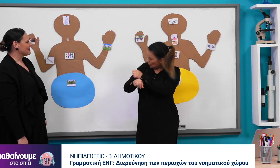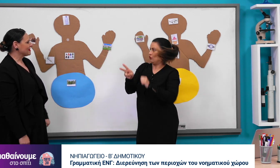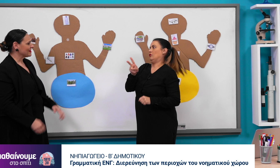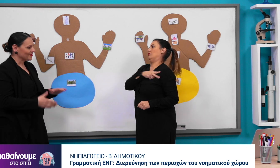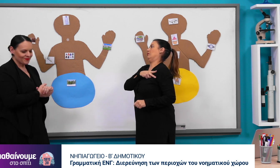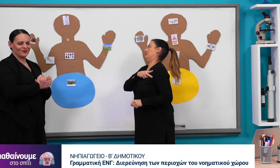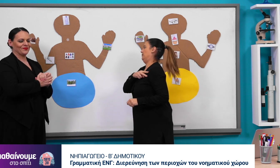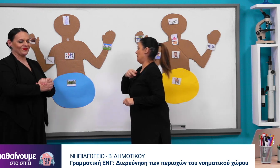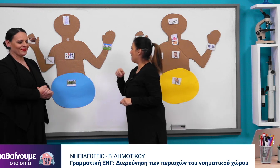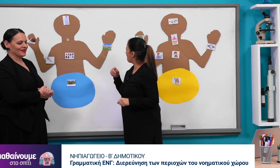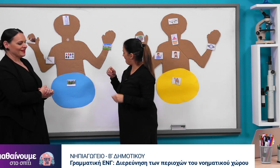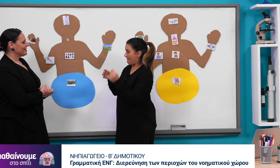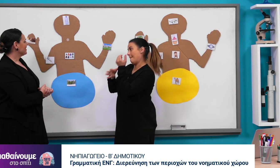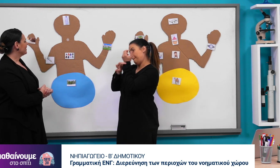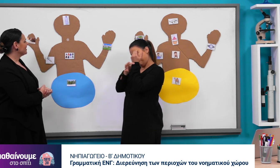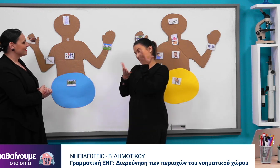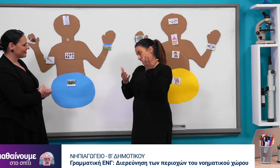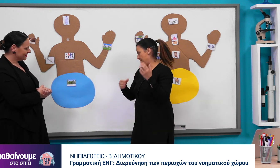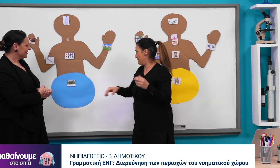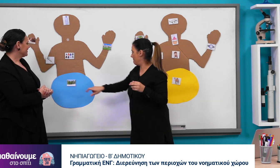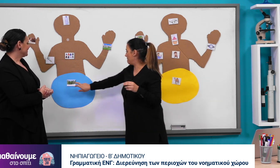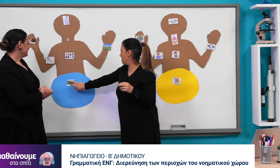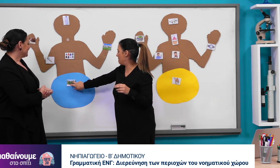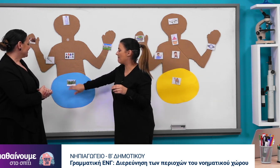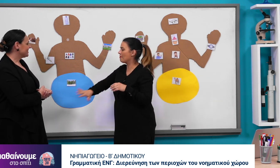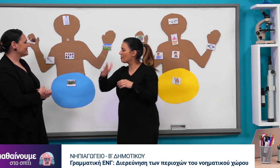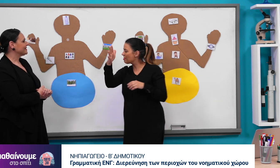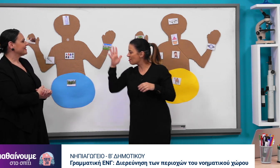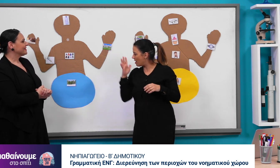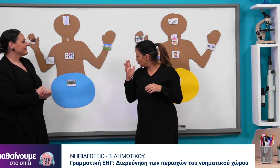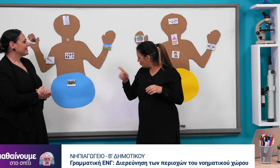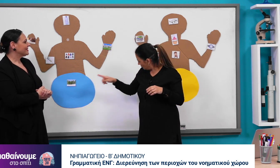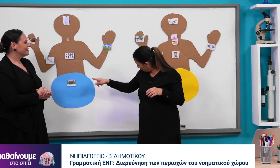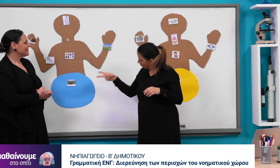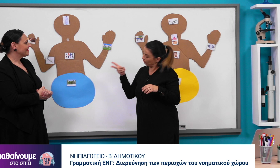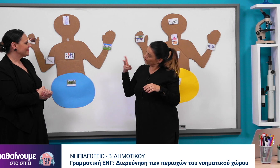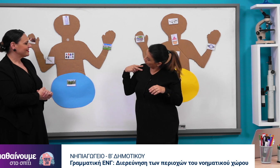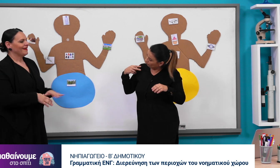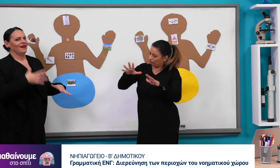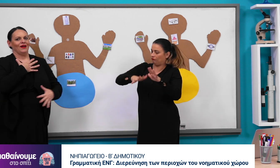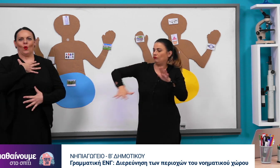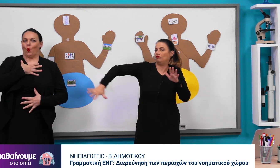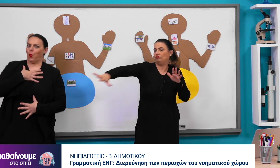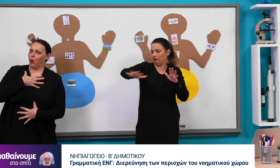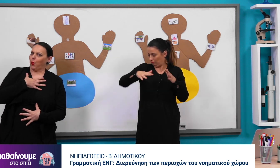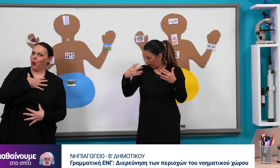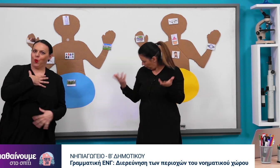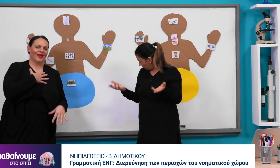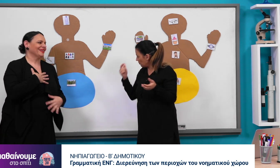Το ποδόσφαιρο σωστά, στον καρπό. Το δάσος στον ουδέτερο χώρο μπροστά μας,